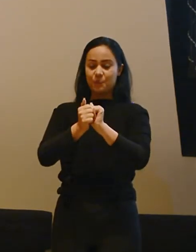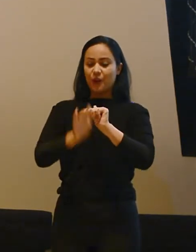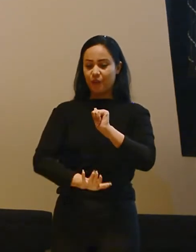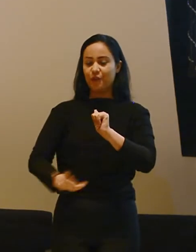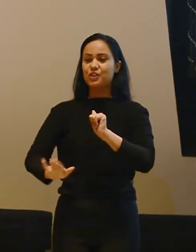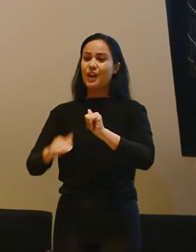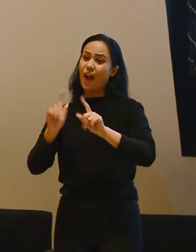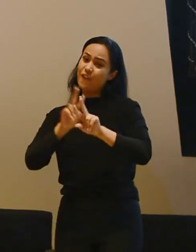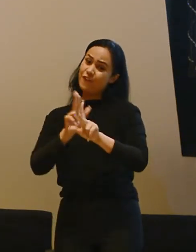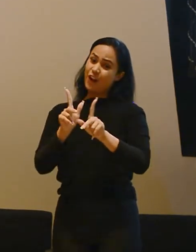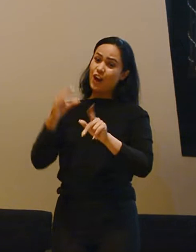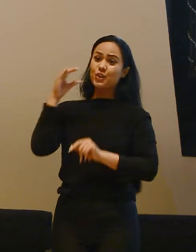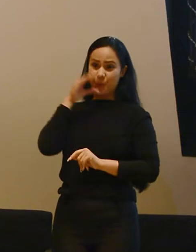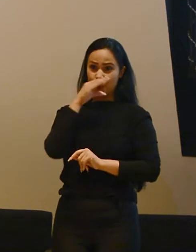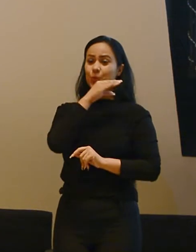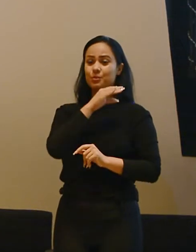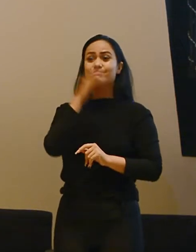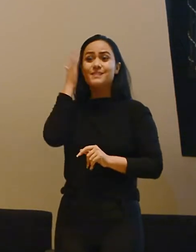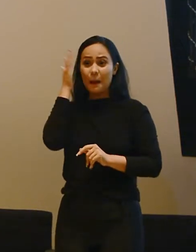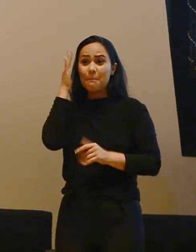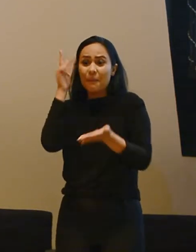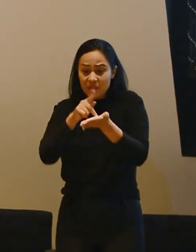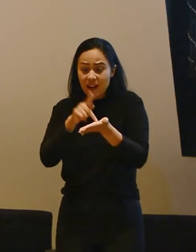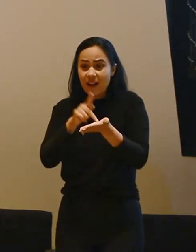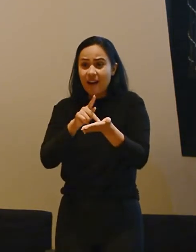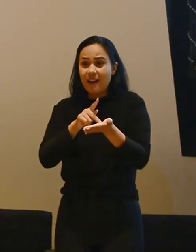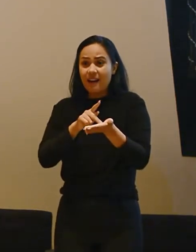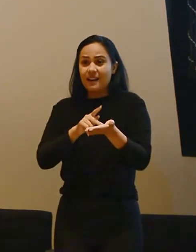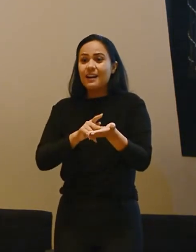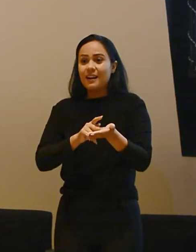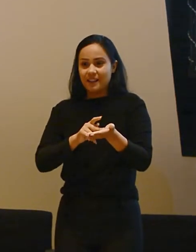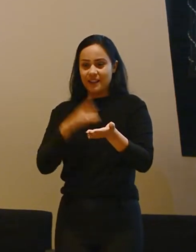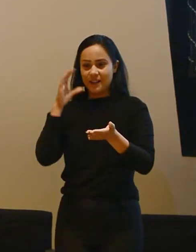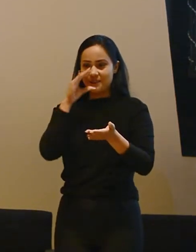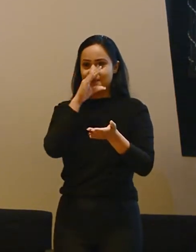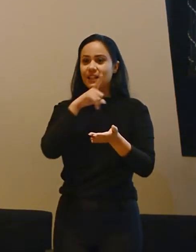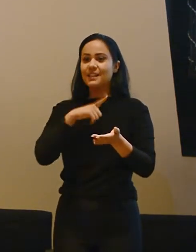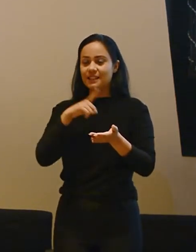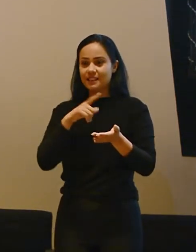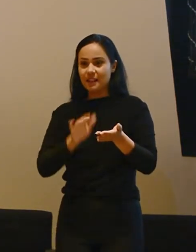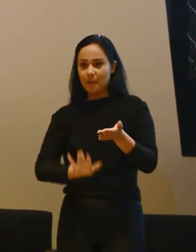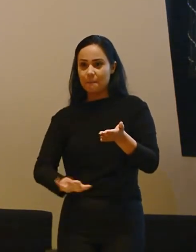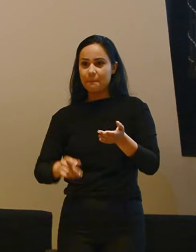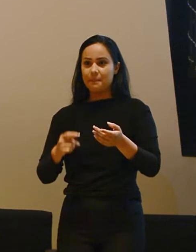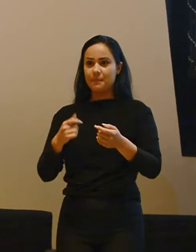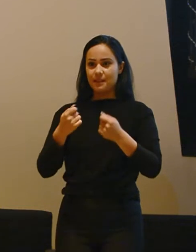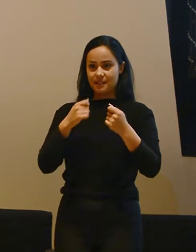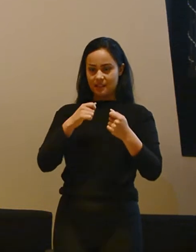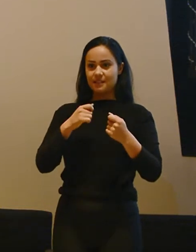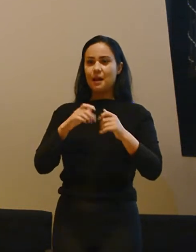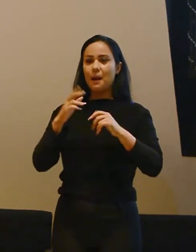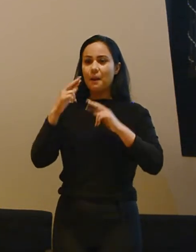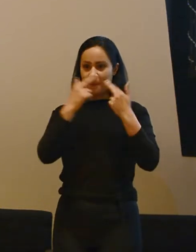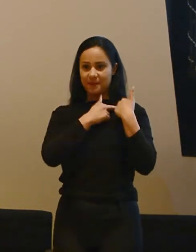adulto. Então a gente precisa realmente saber que a criança tem determinadas características que precisam ser respeitadas para que a